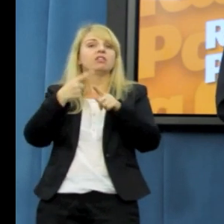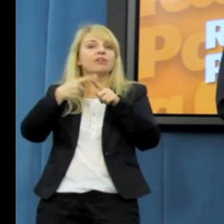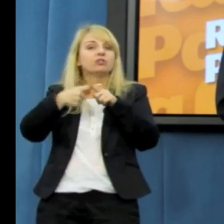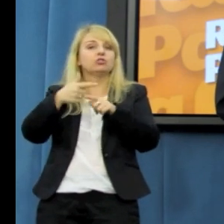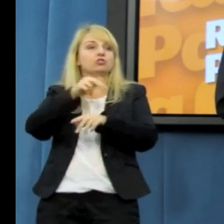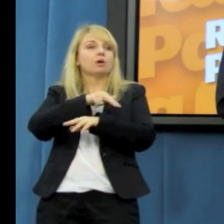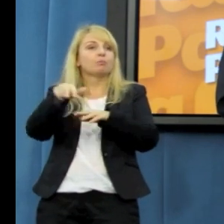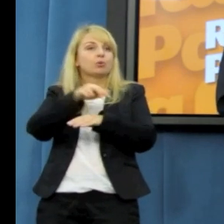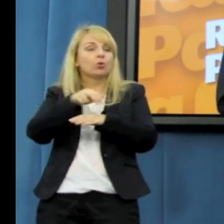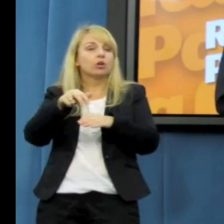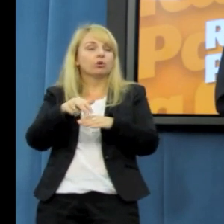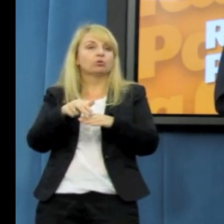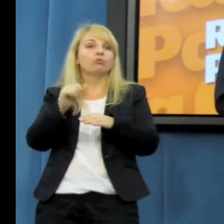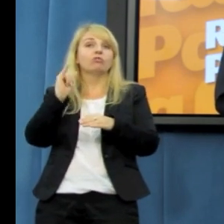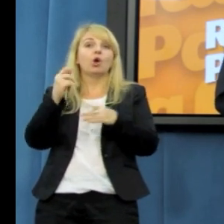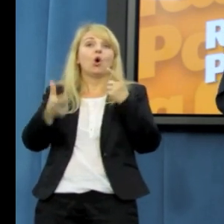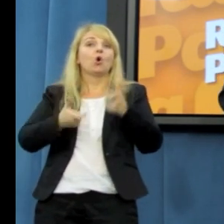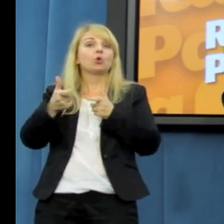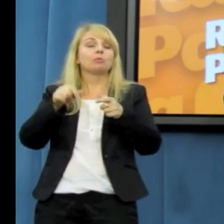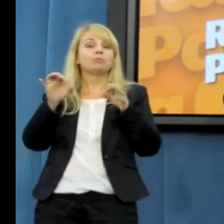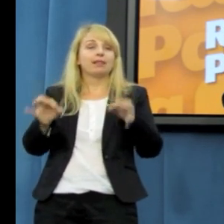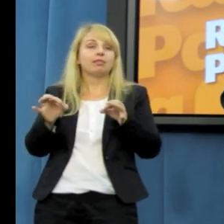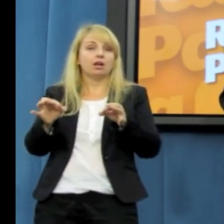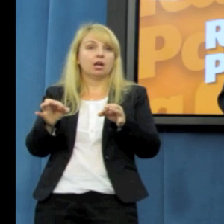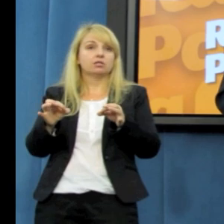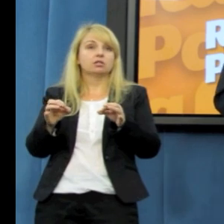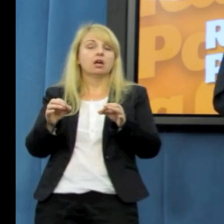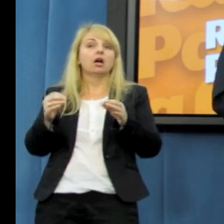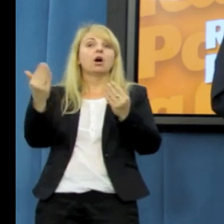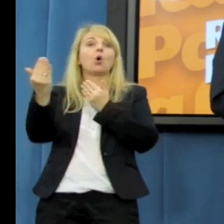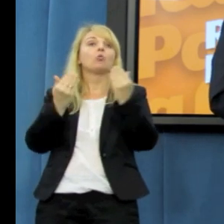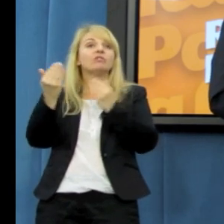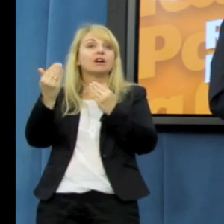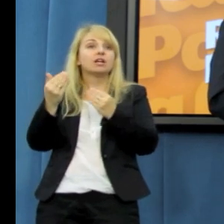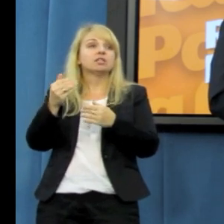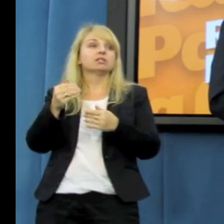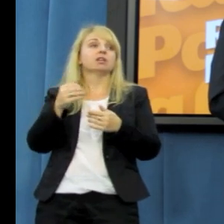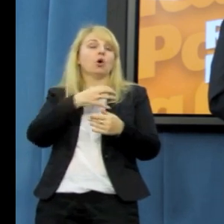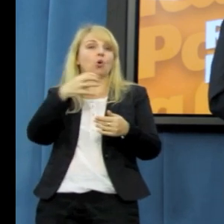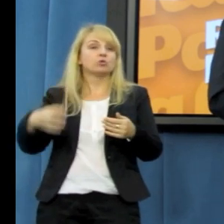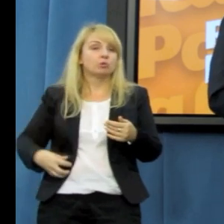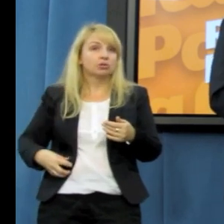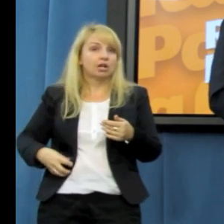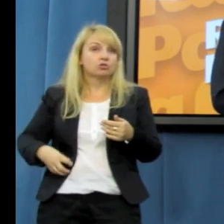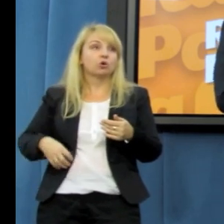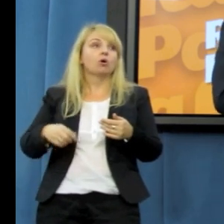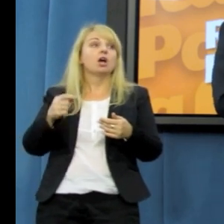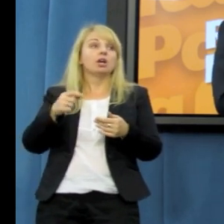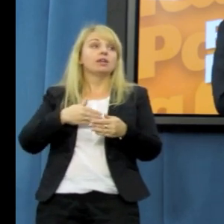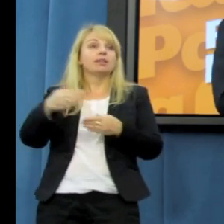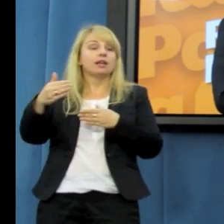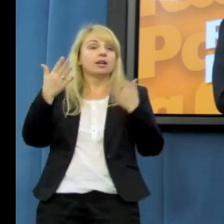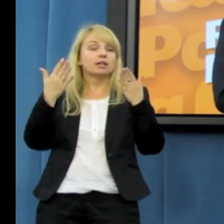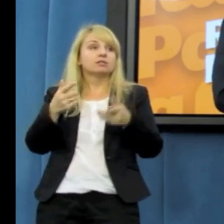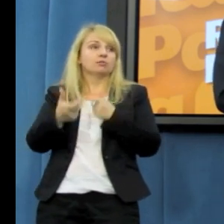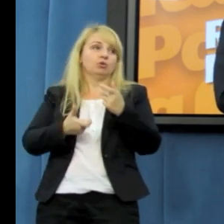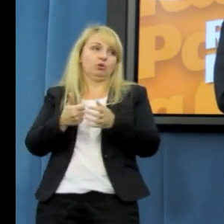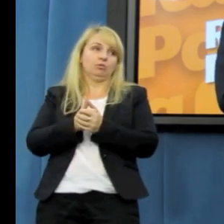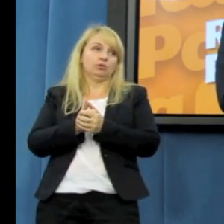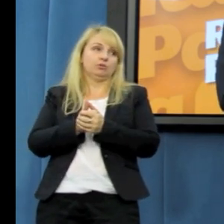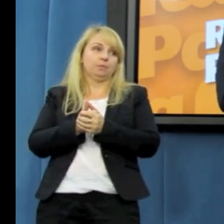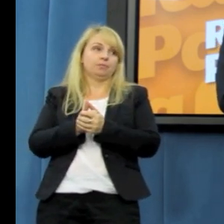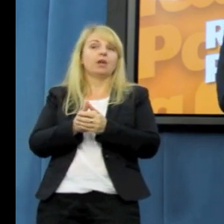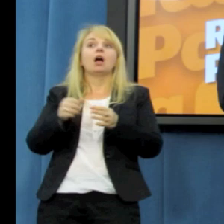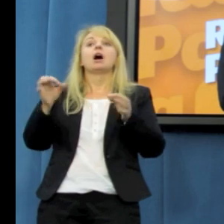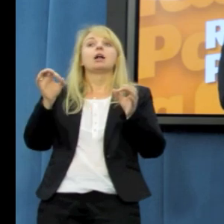mikroprzedsiębiorców, czy te propozycje są dobre. A to jest bicie piany, przepraszam za kolokwiazm, bic na wodę. Ale SLD mówi, że ktoś ma swoje